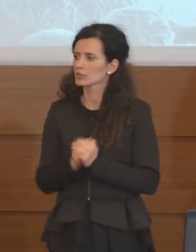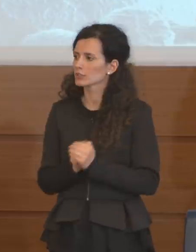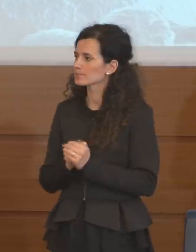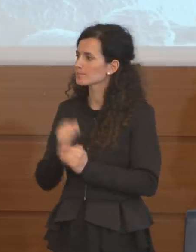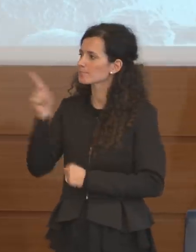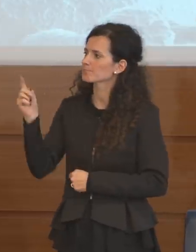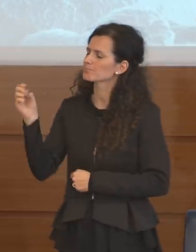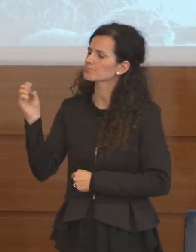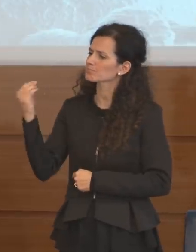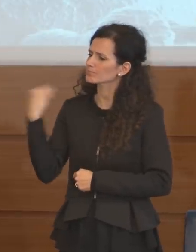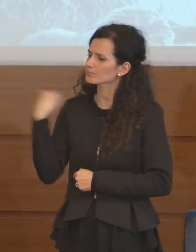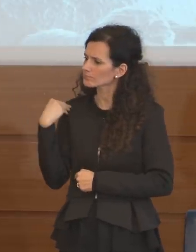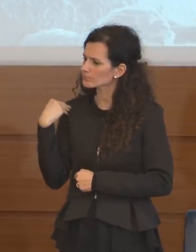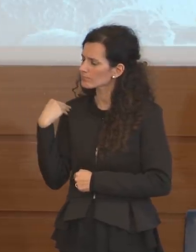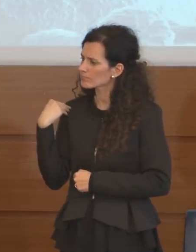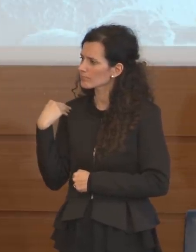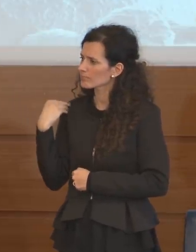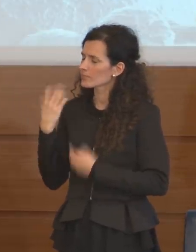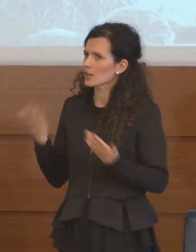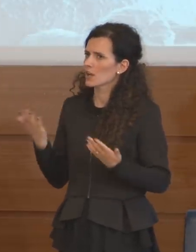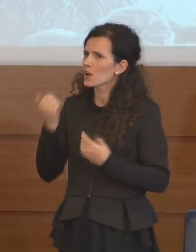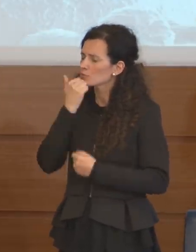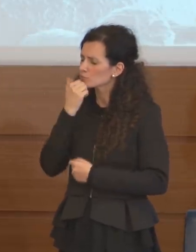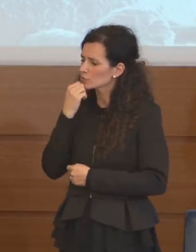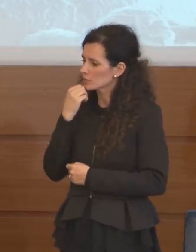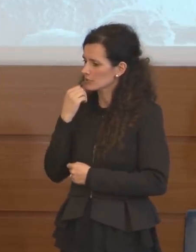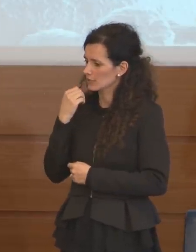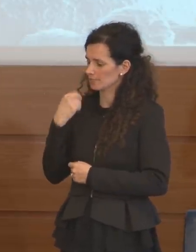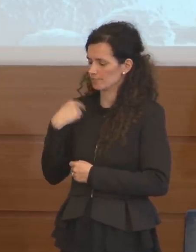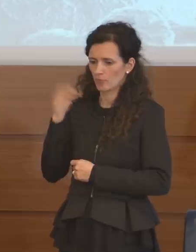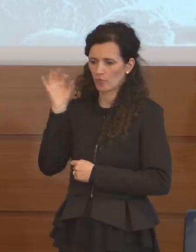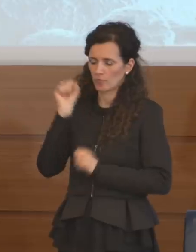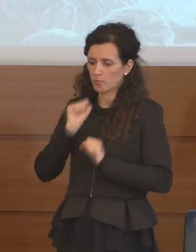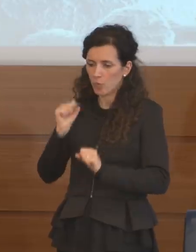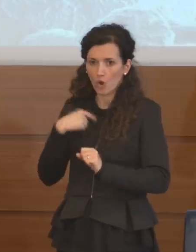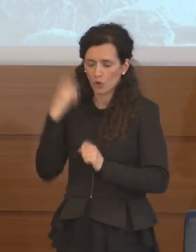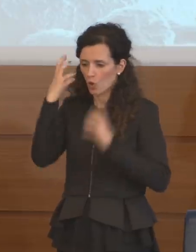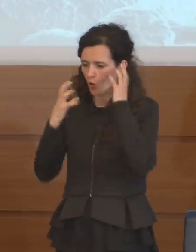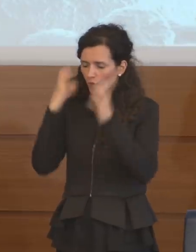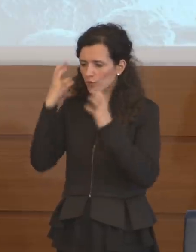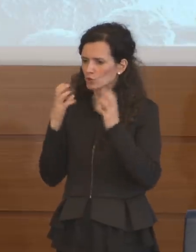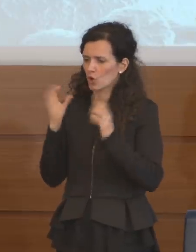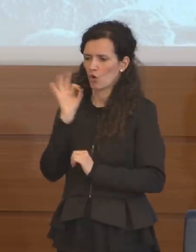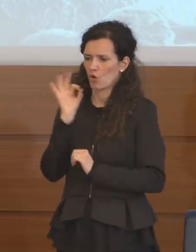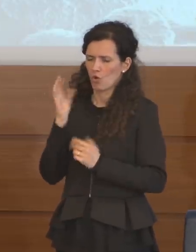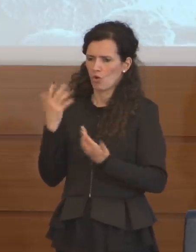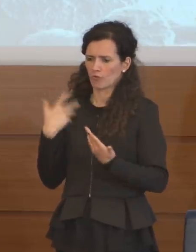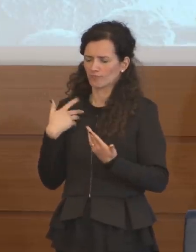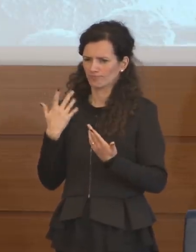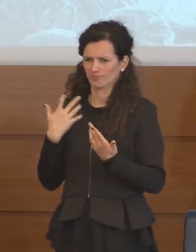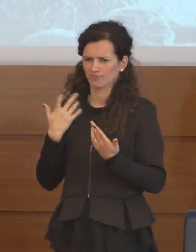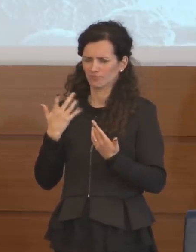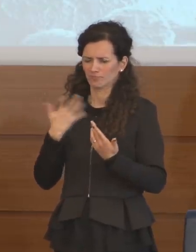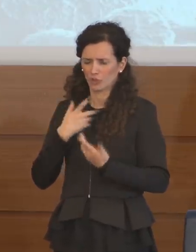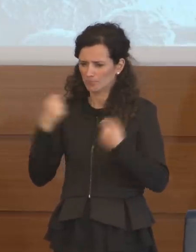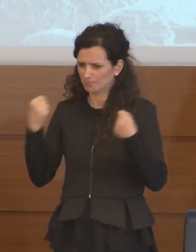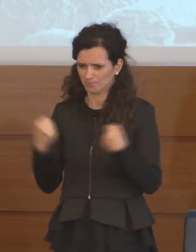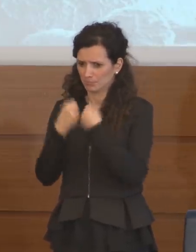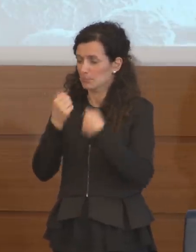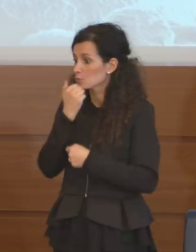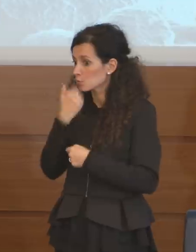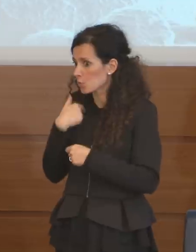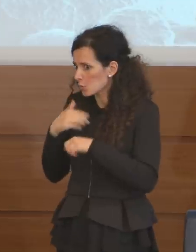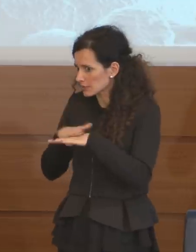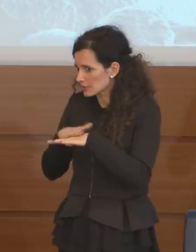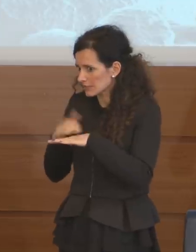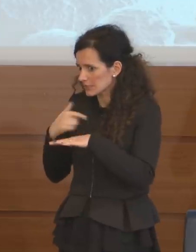io volevo un po' come dire, o sono in confusione io oppure c'è qualcosa che non quadra, mi scusi se mi permetto.